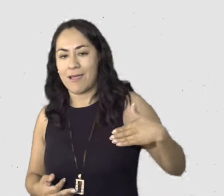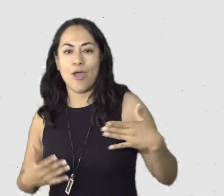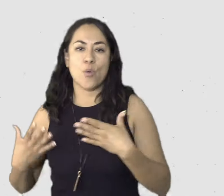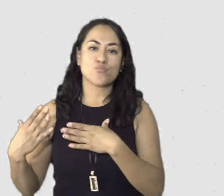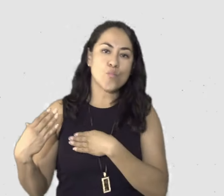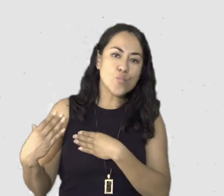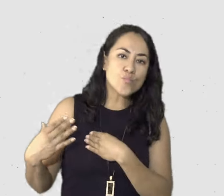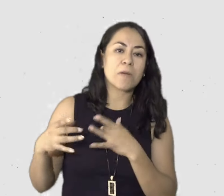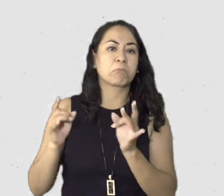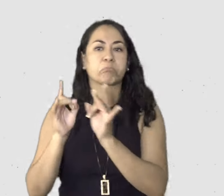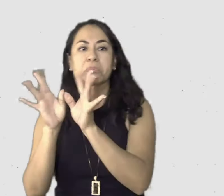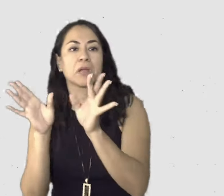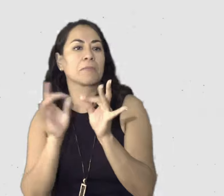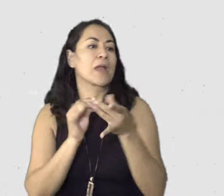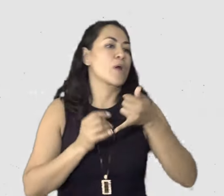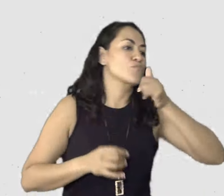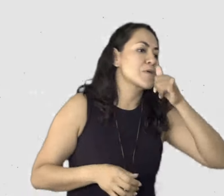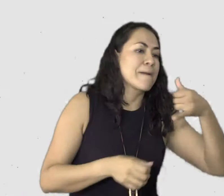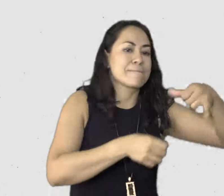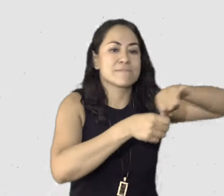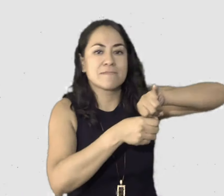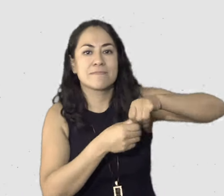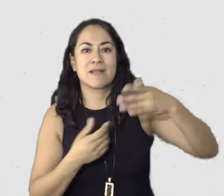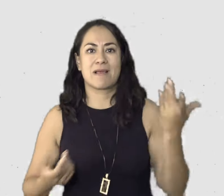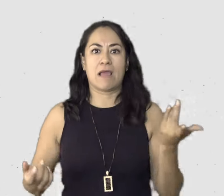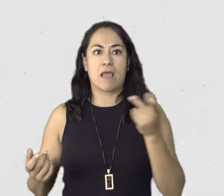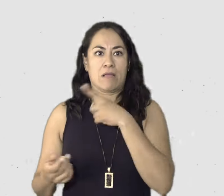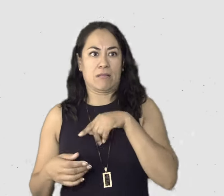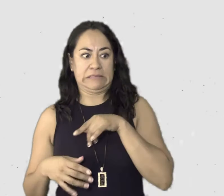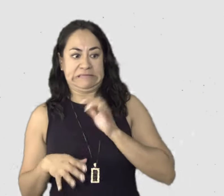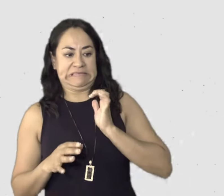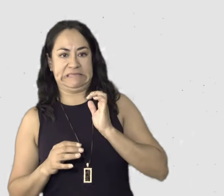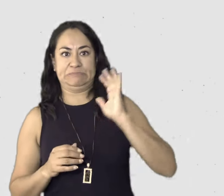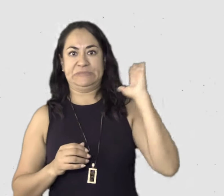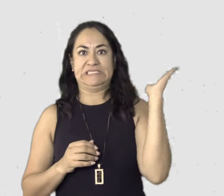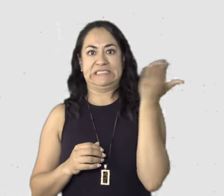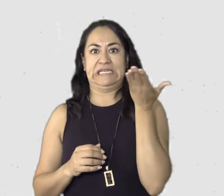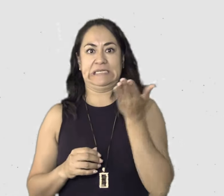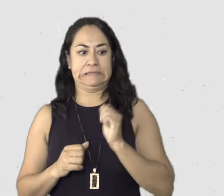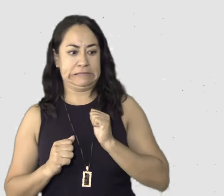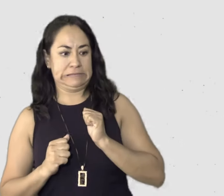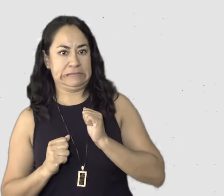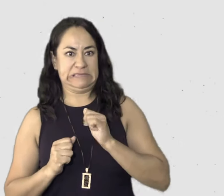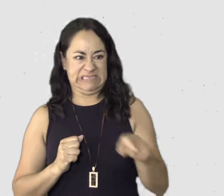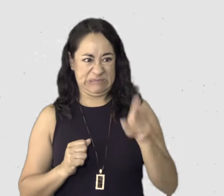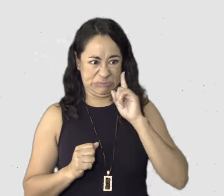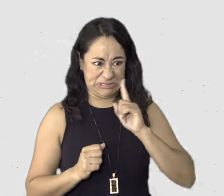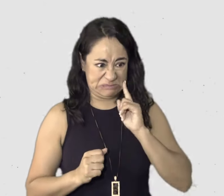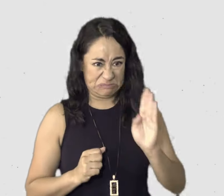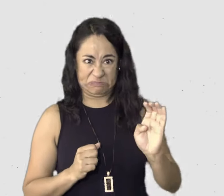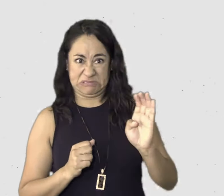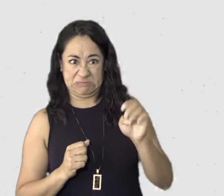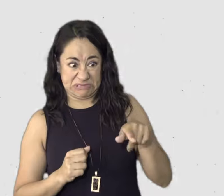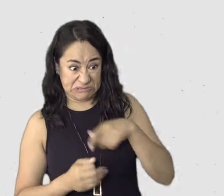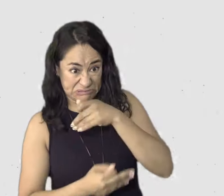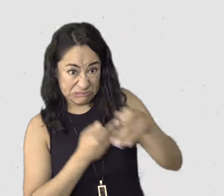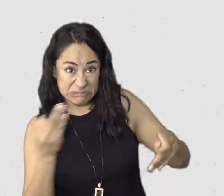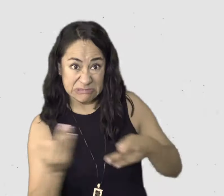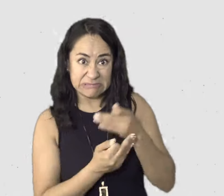pecho por toda la mesa y los meseros no se nos acercaban. O sea, era estar en un restaurante, ocho mujeres con ocho carriolas,